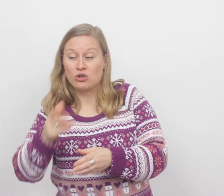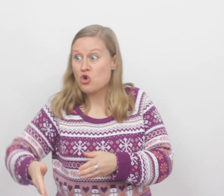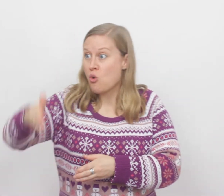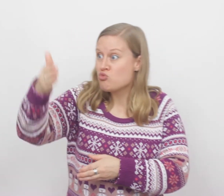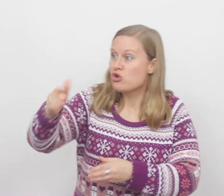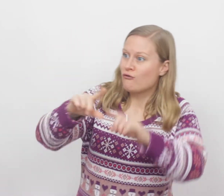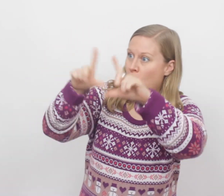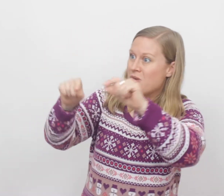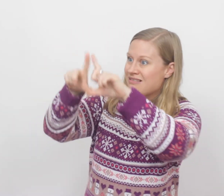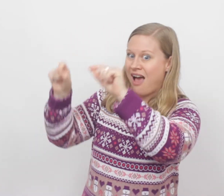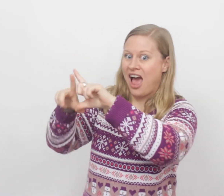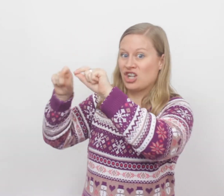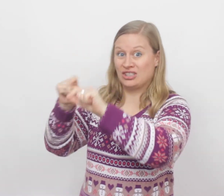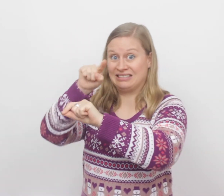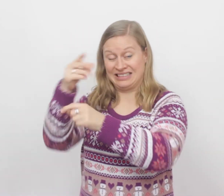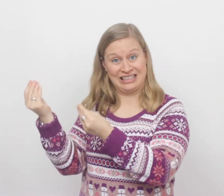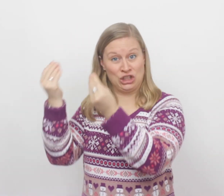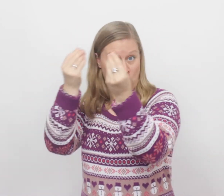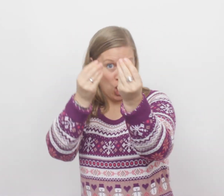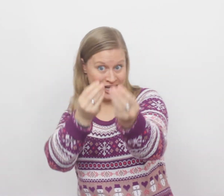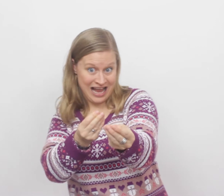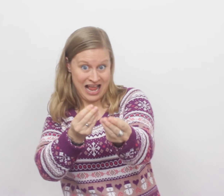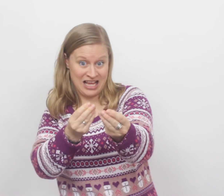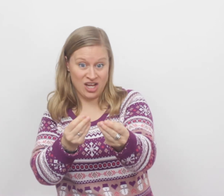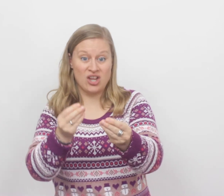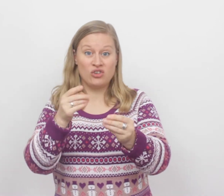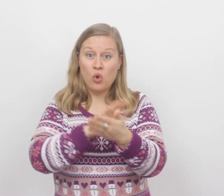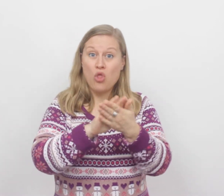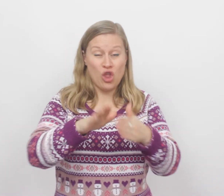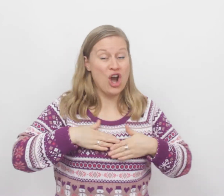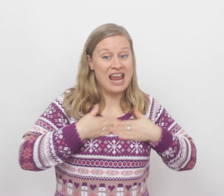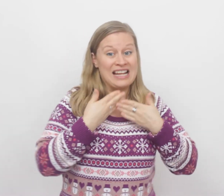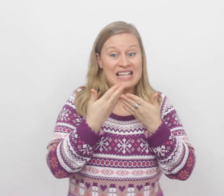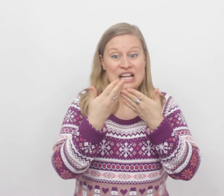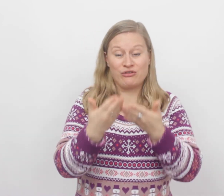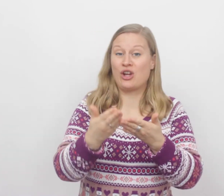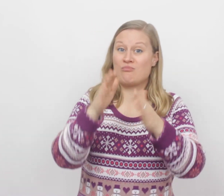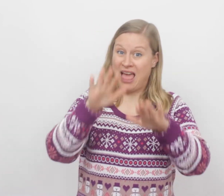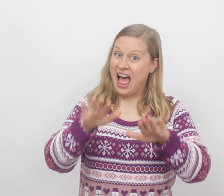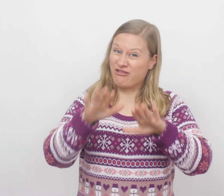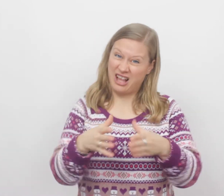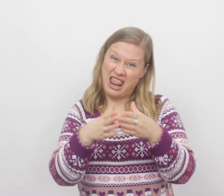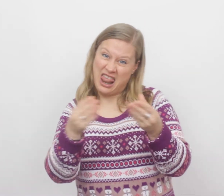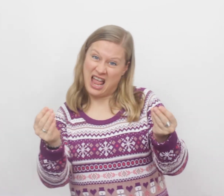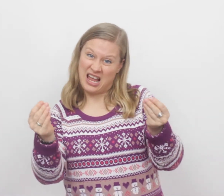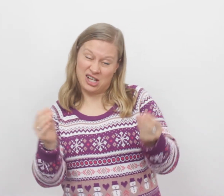Muren vol met kaartjes die je kreeg Zonder liefde blijft het leeg